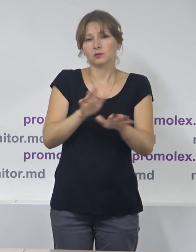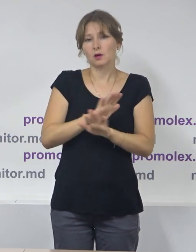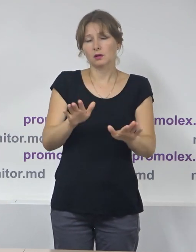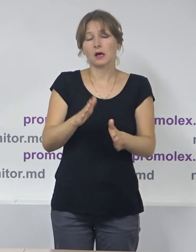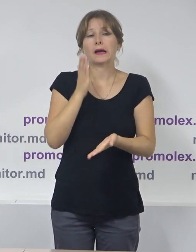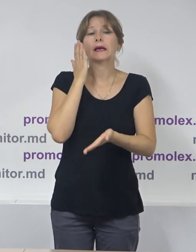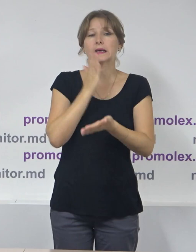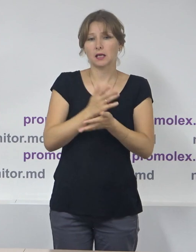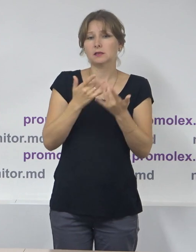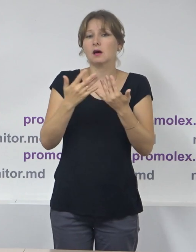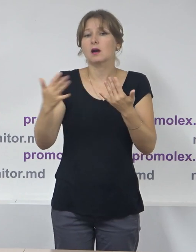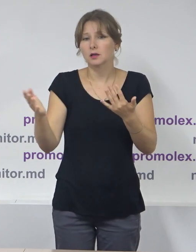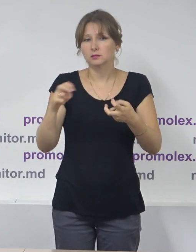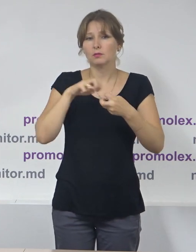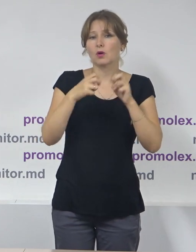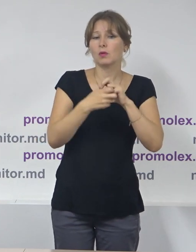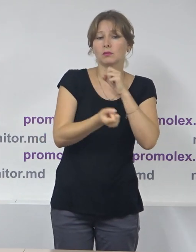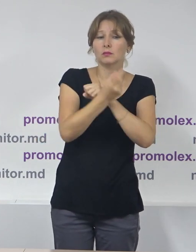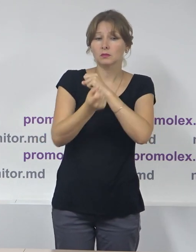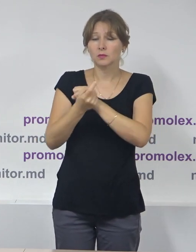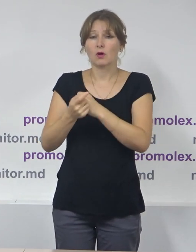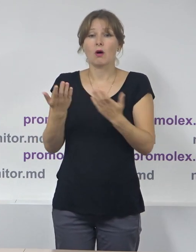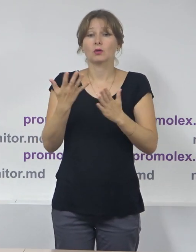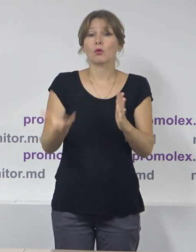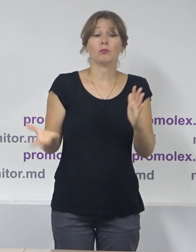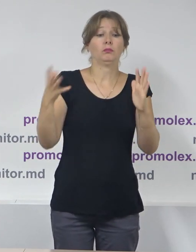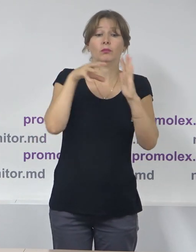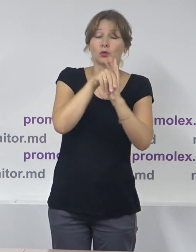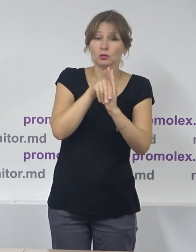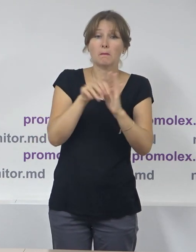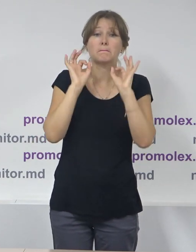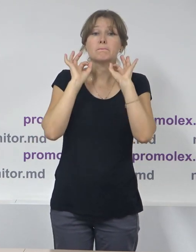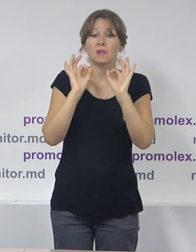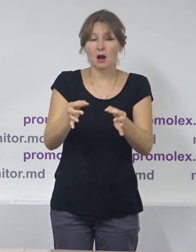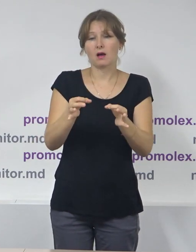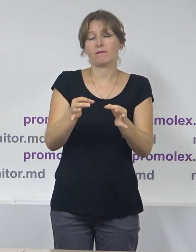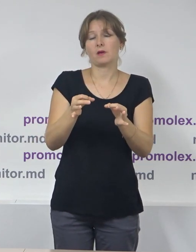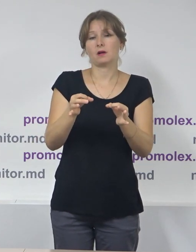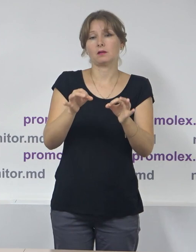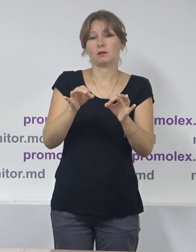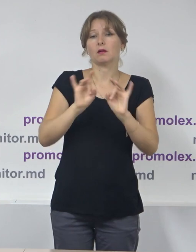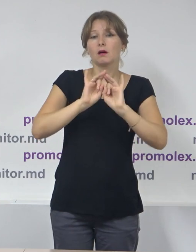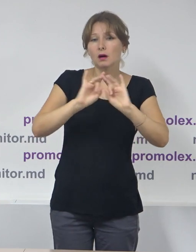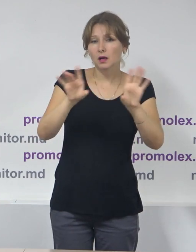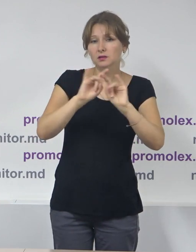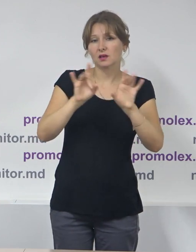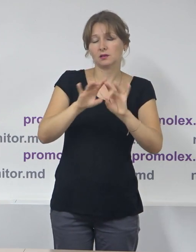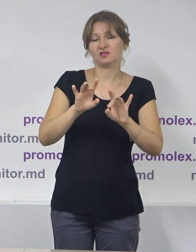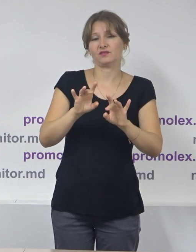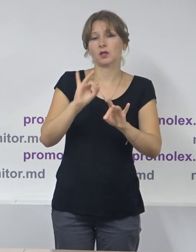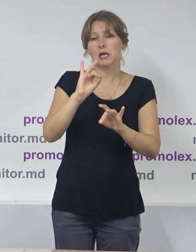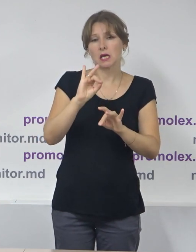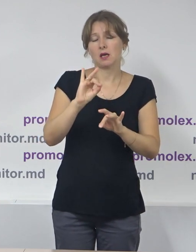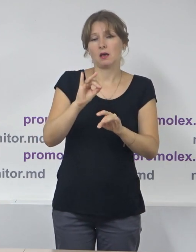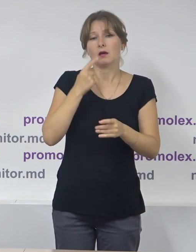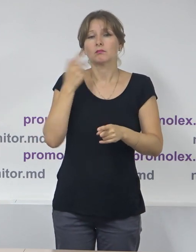problematice privind aplicarea regulamentului, privind modul de furnizare și distribuire, dar și difuzarea publicității politice, electorale și